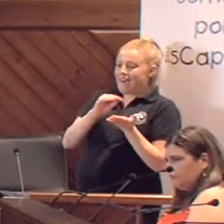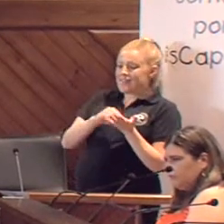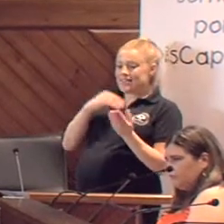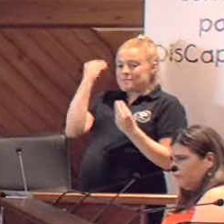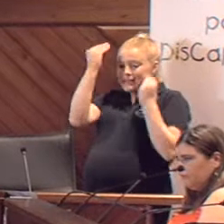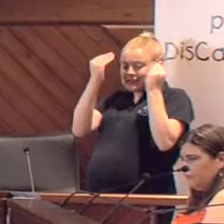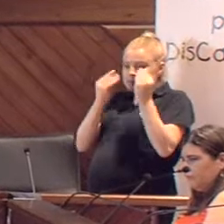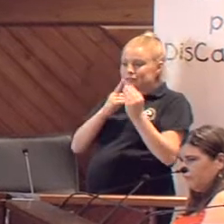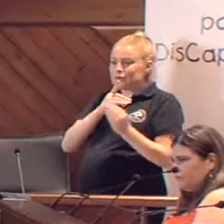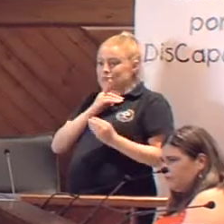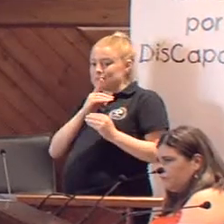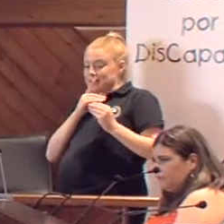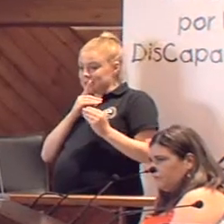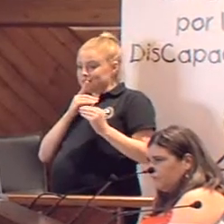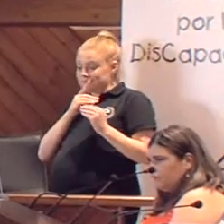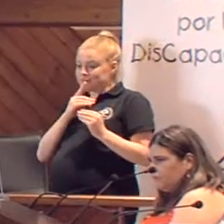la mano de la ignorancia.